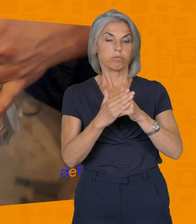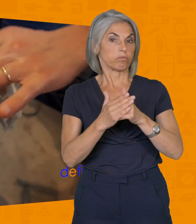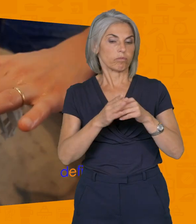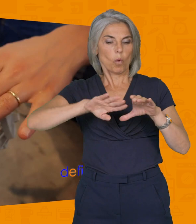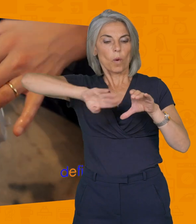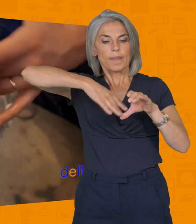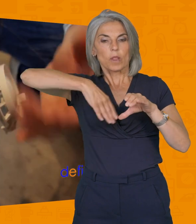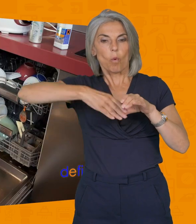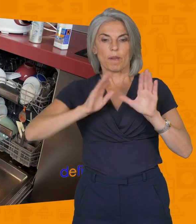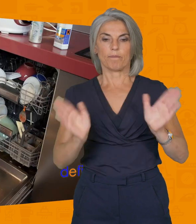ouvrez, vous nettoyez l'intérieur.